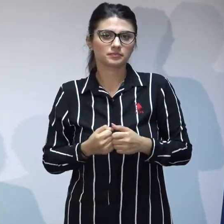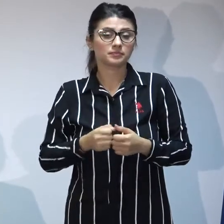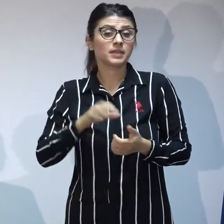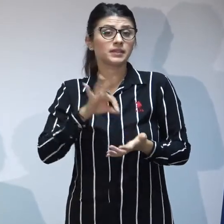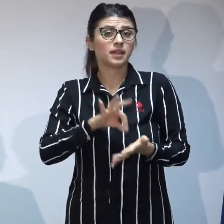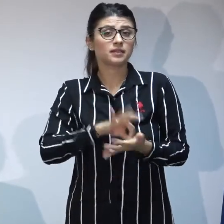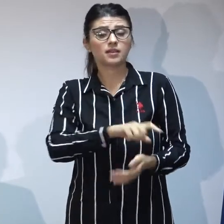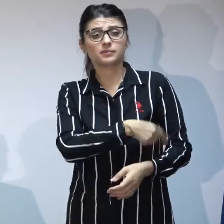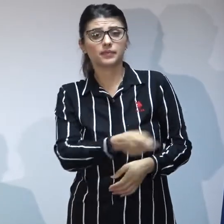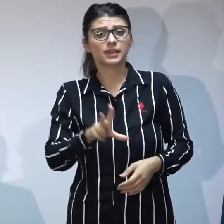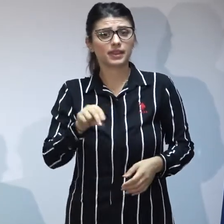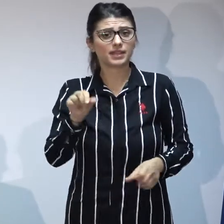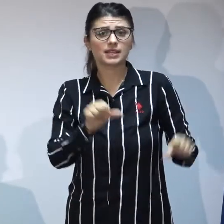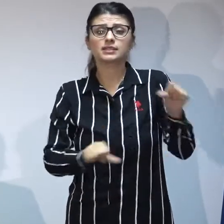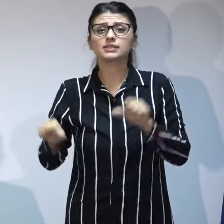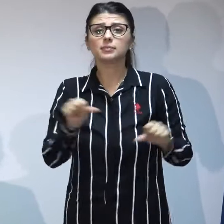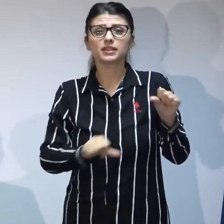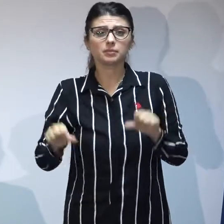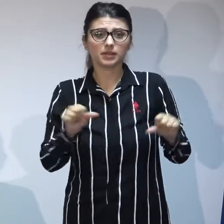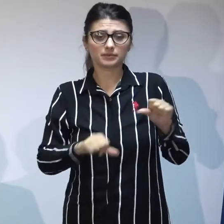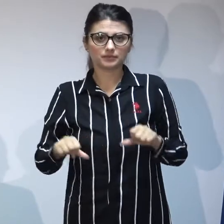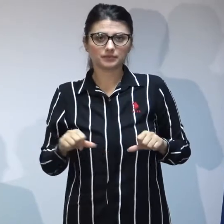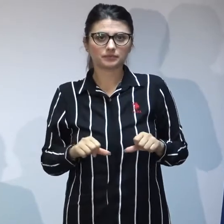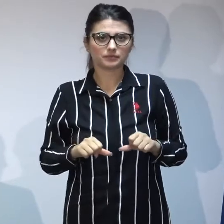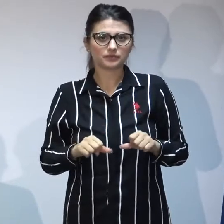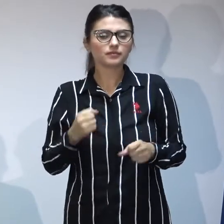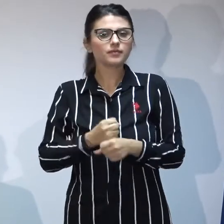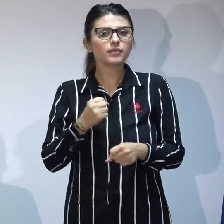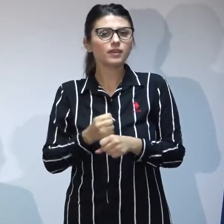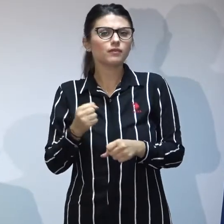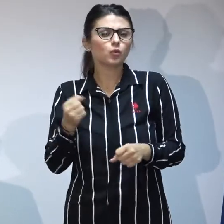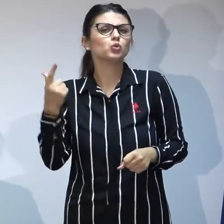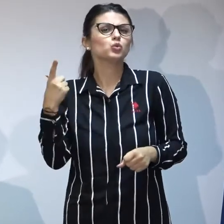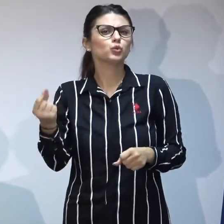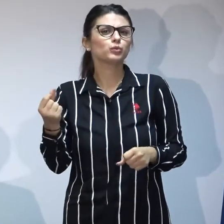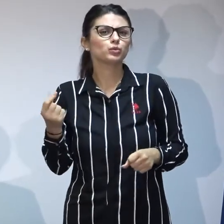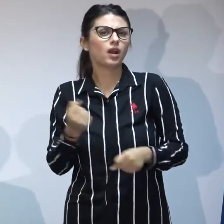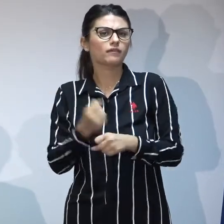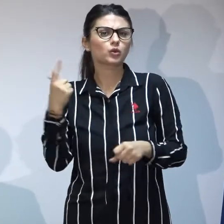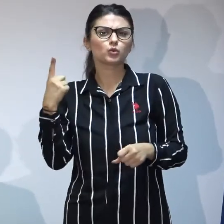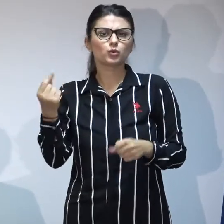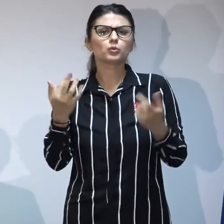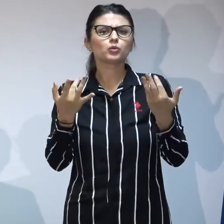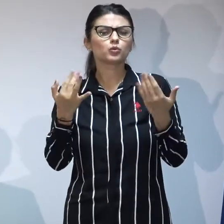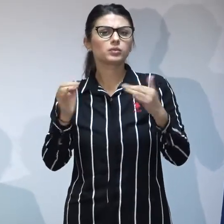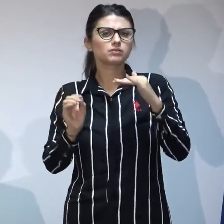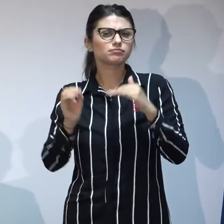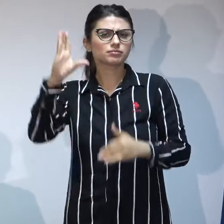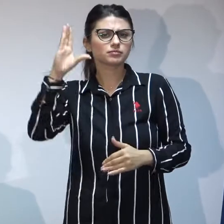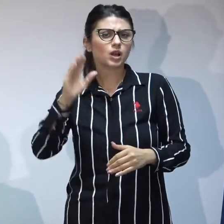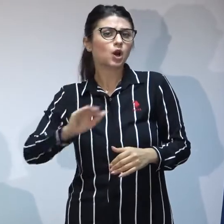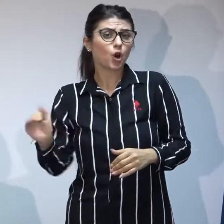30 septembrie, am dublat, practic, numărul de copii adoptabili.